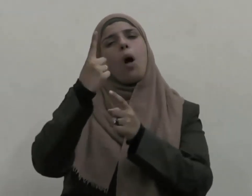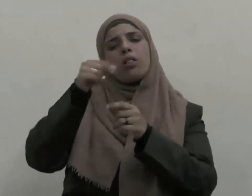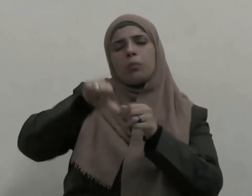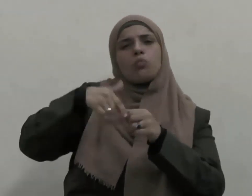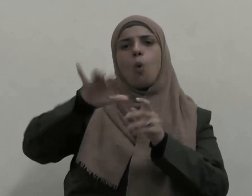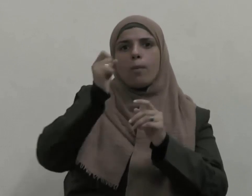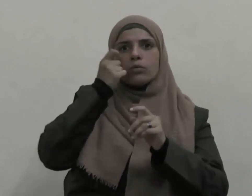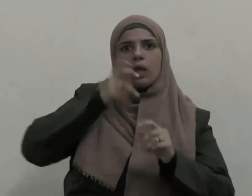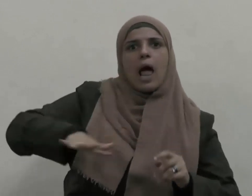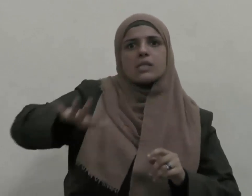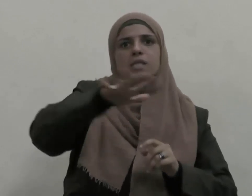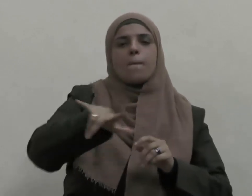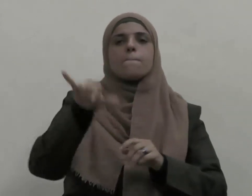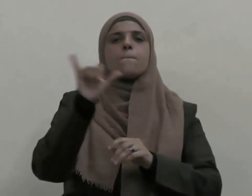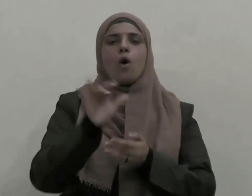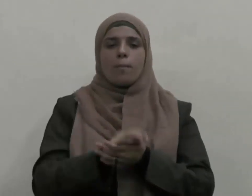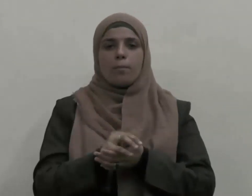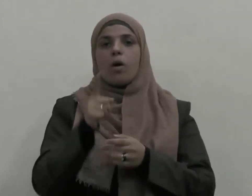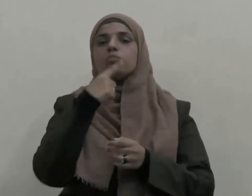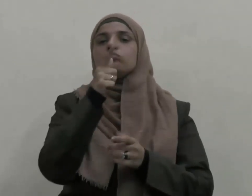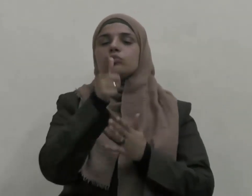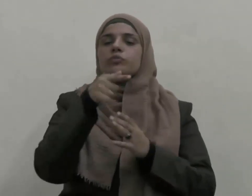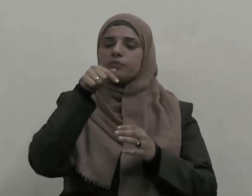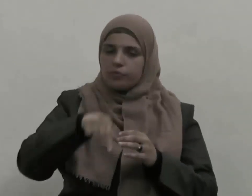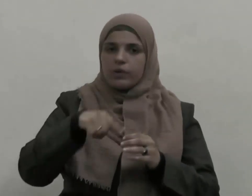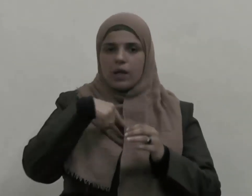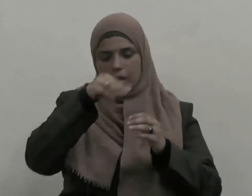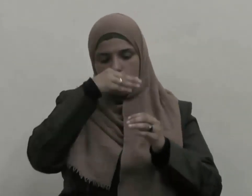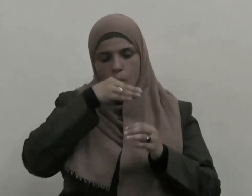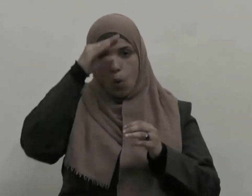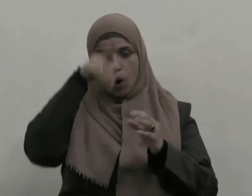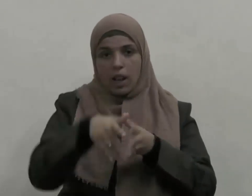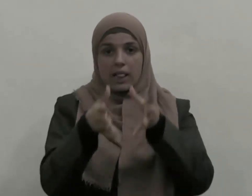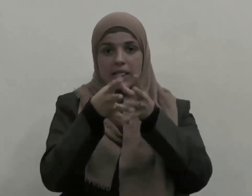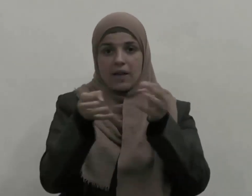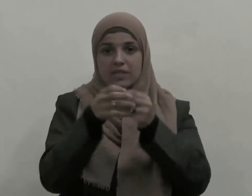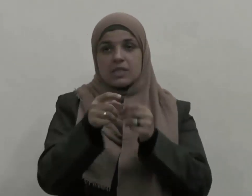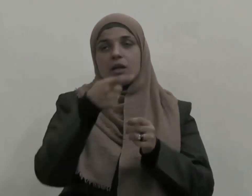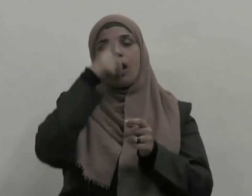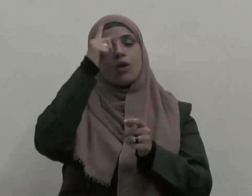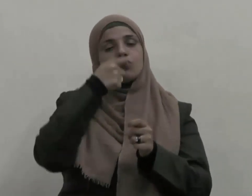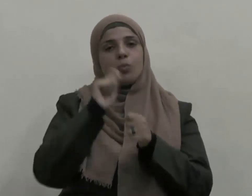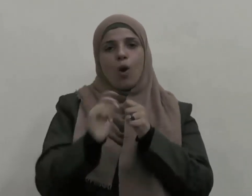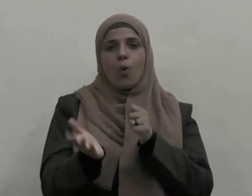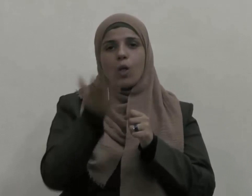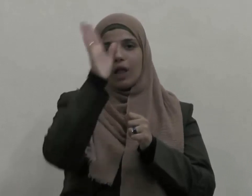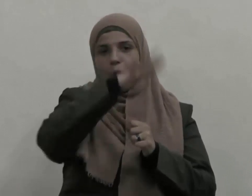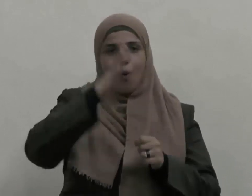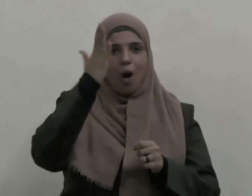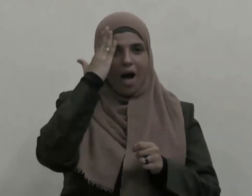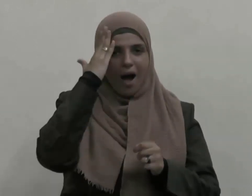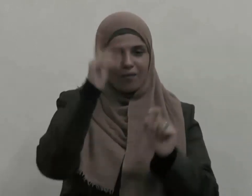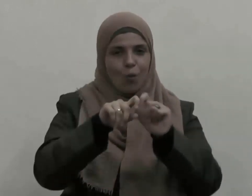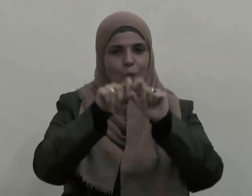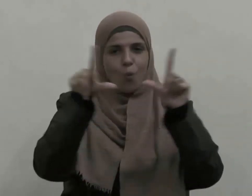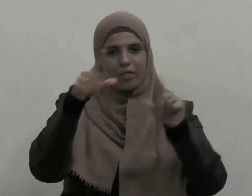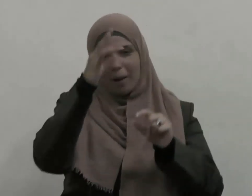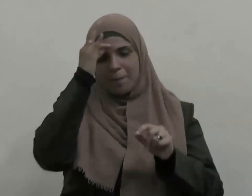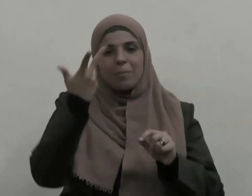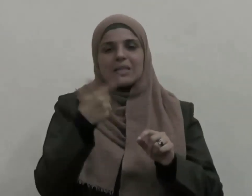شك أن المتدبر لكتاب الله عز وجل يدرك يقينا أن المقصد العام والكلية من